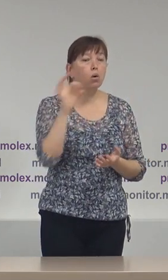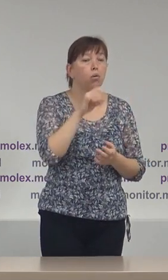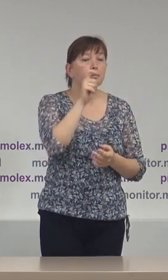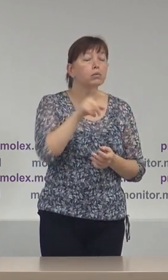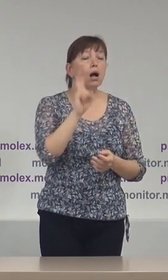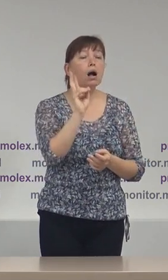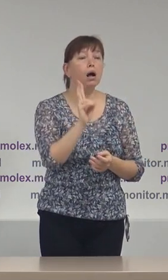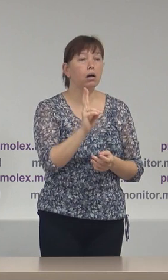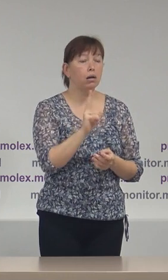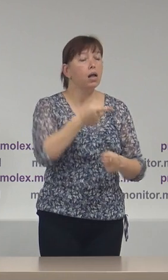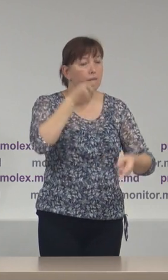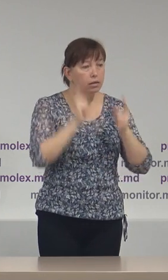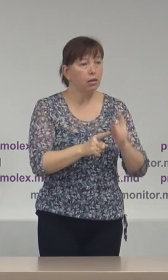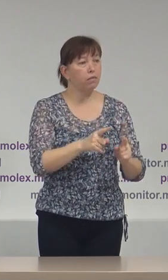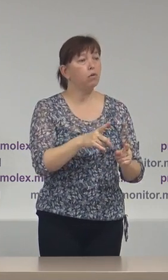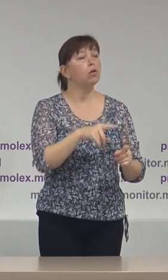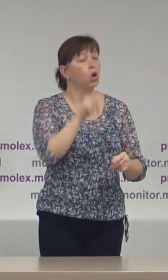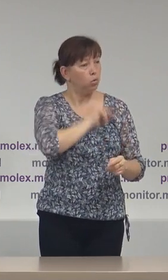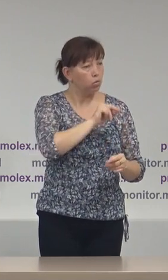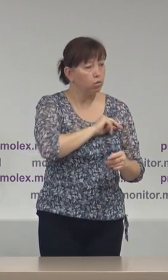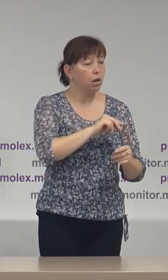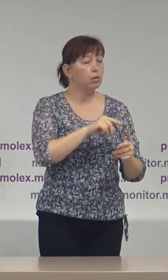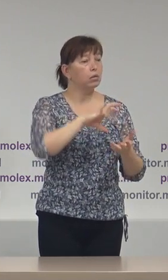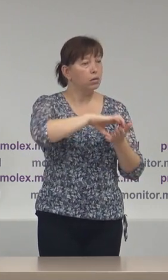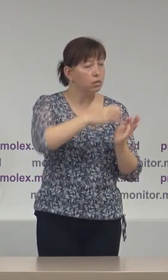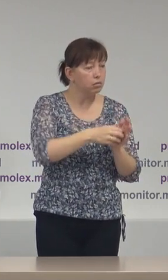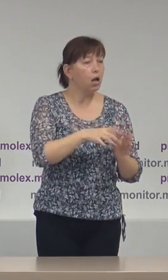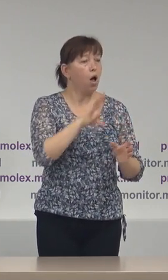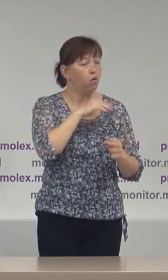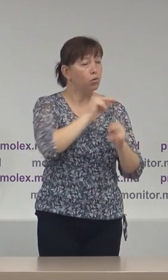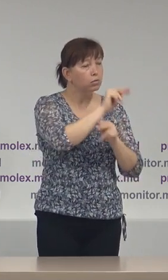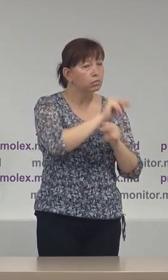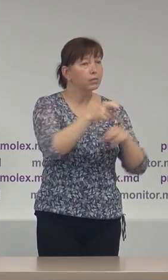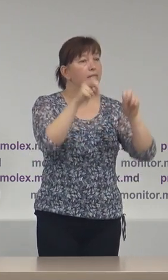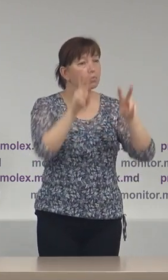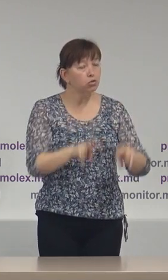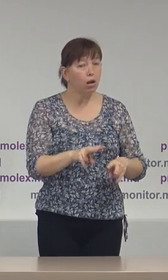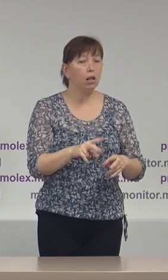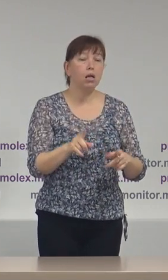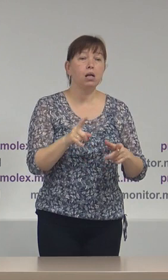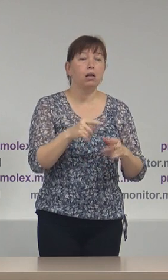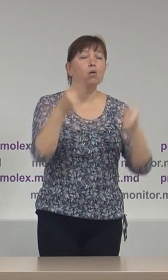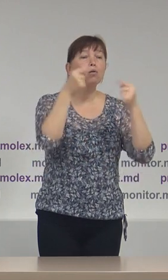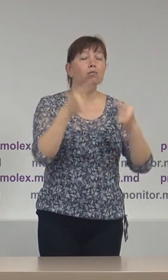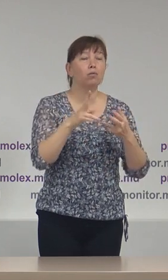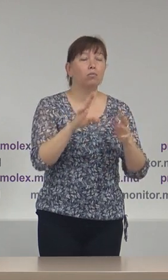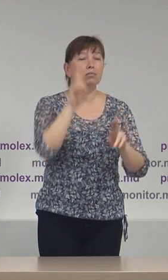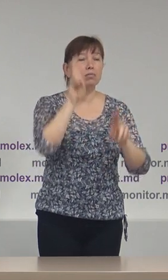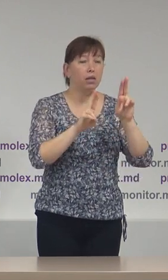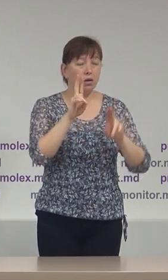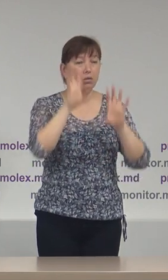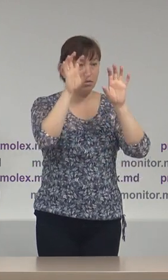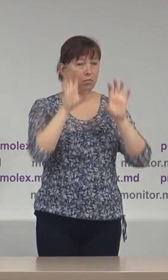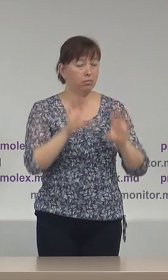persoanele care într-adevăr sunt funcționare electorale. Au trecut cursurile corespunzătoare în conformitate cu acele prevederi